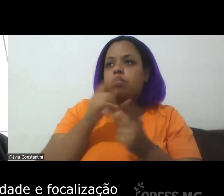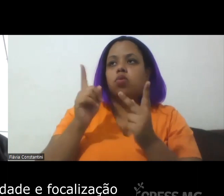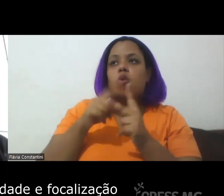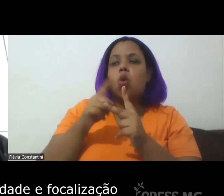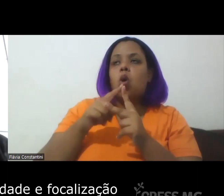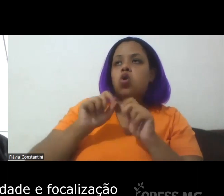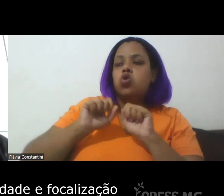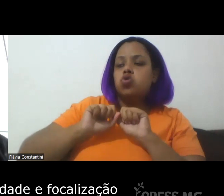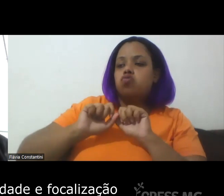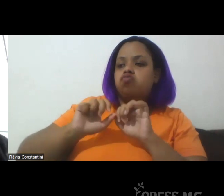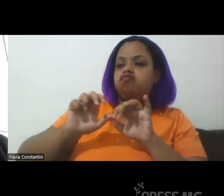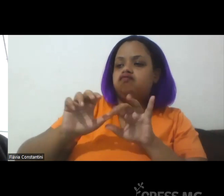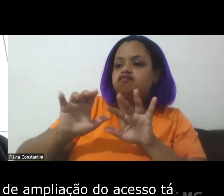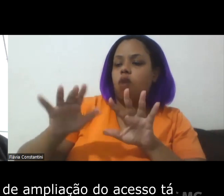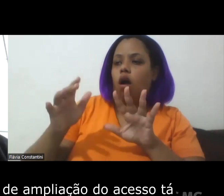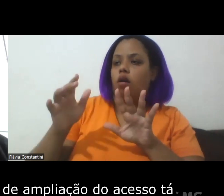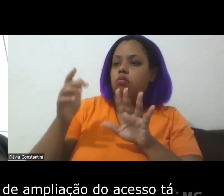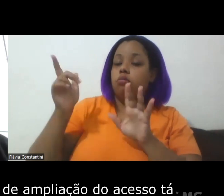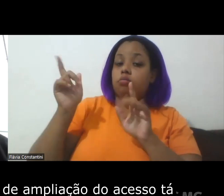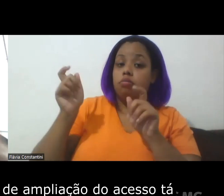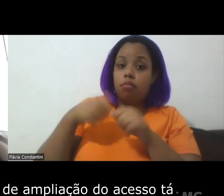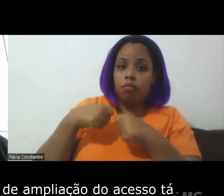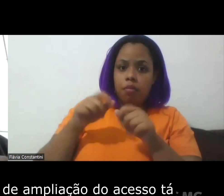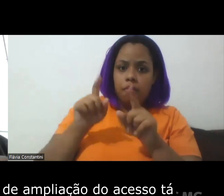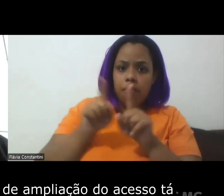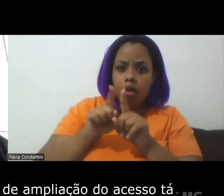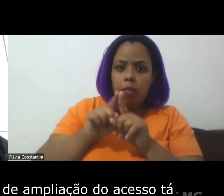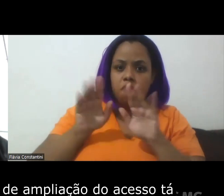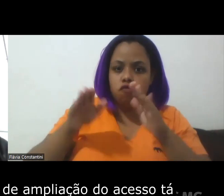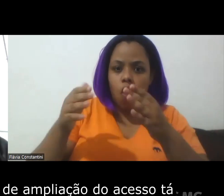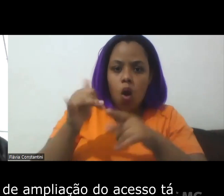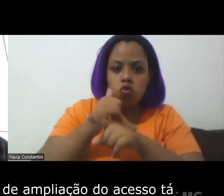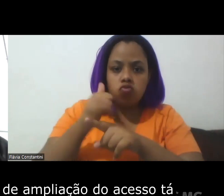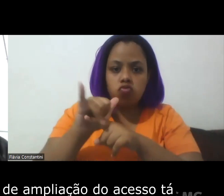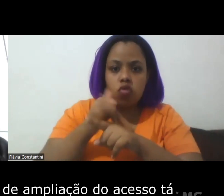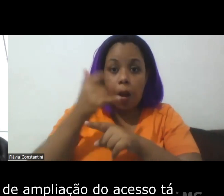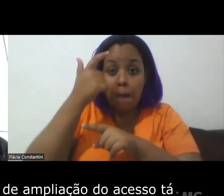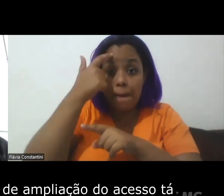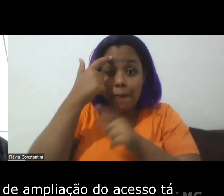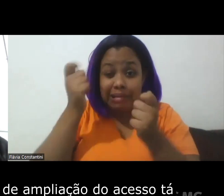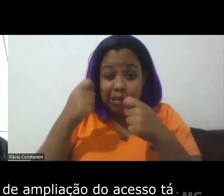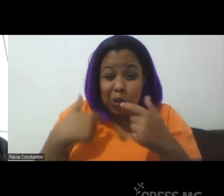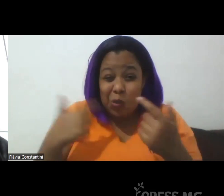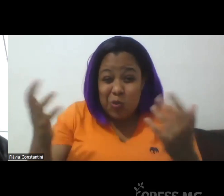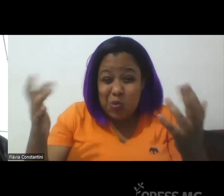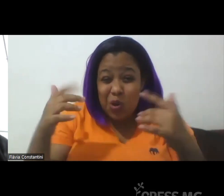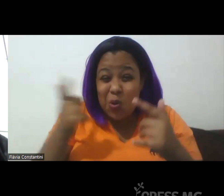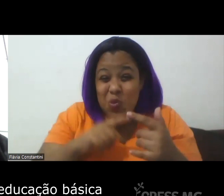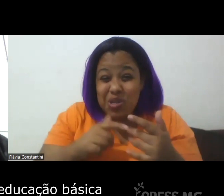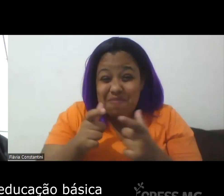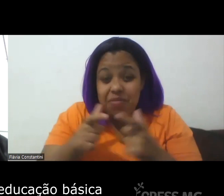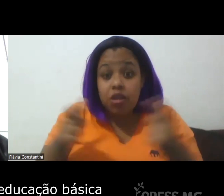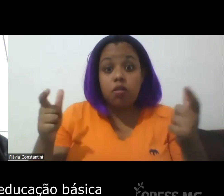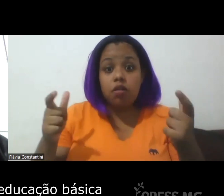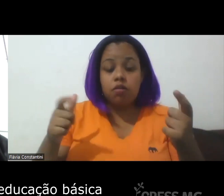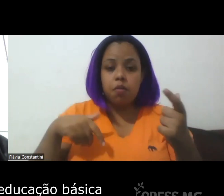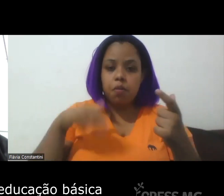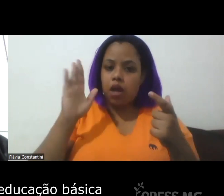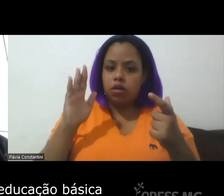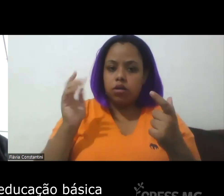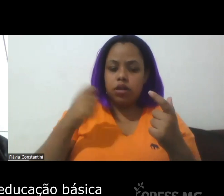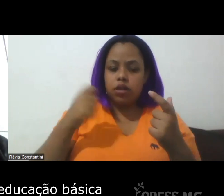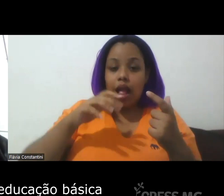e focalização das próprias estratégias de ampliação do acesso. No campo da